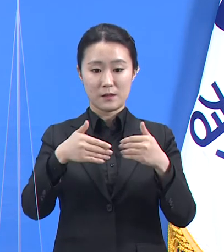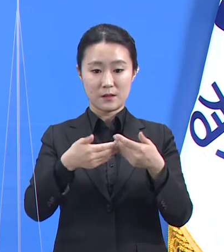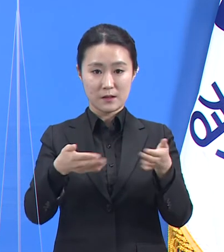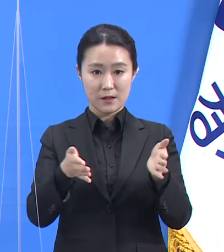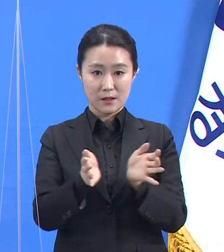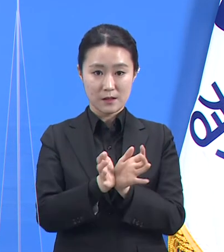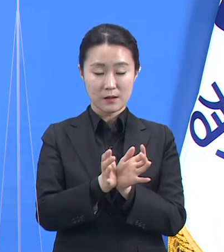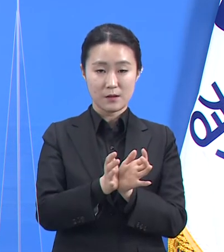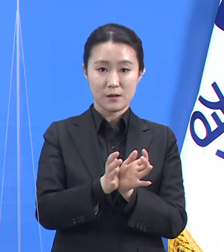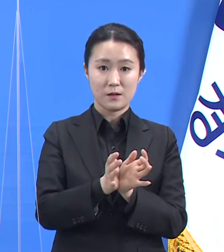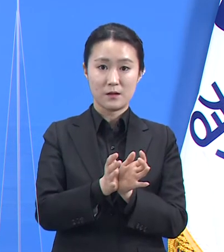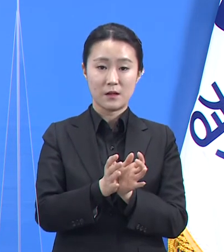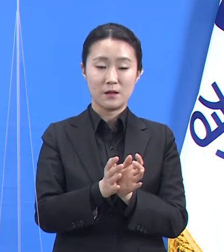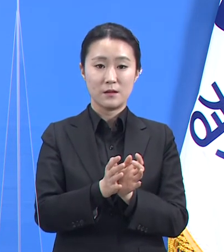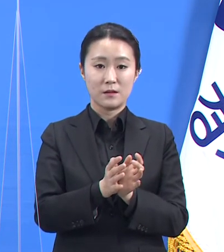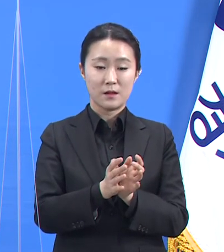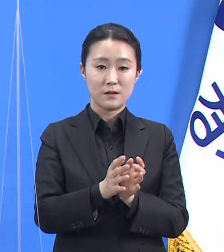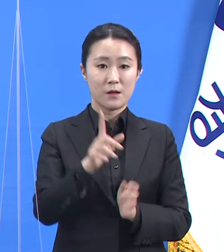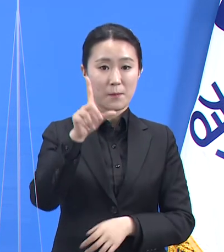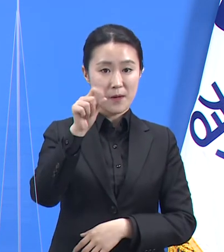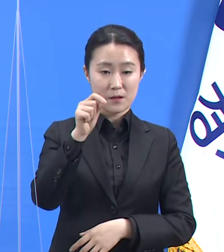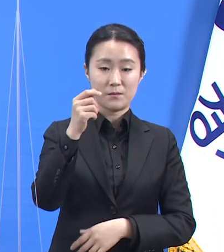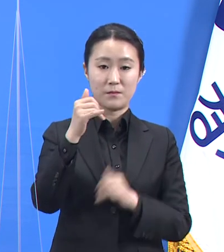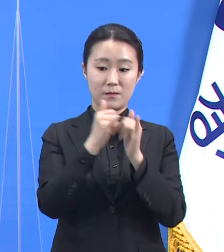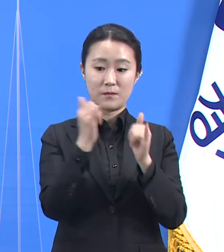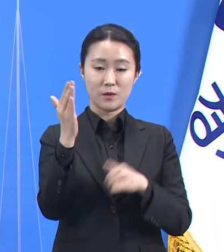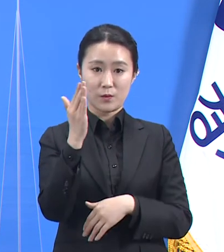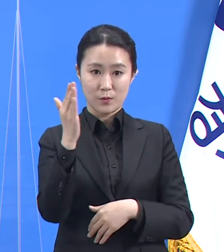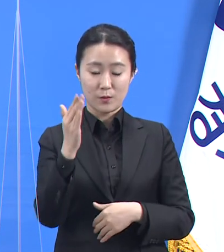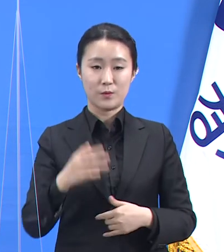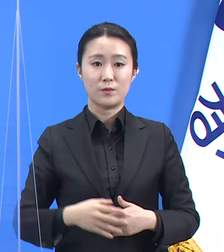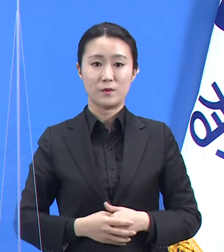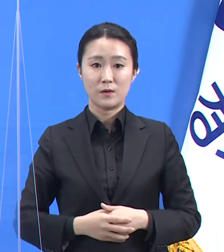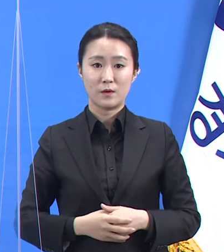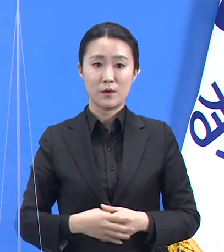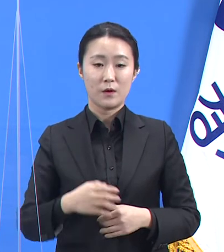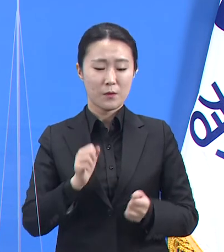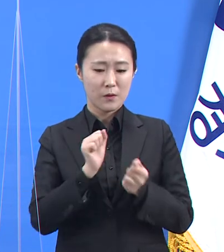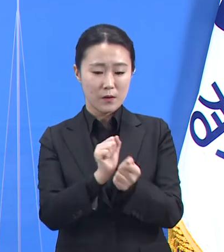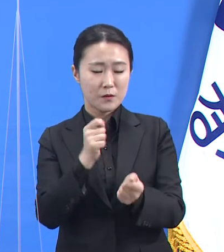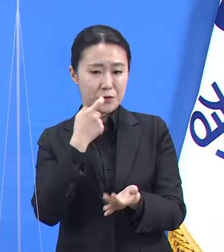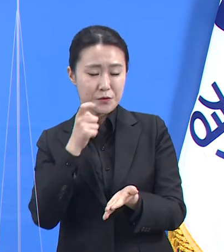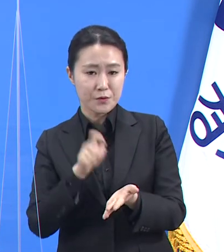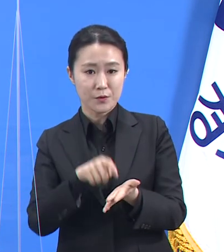정신의료기관과 고위험의료기관 6만 3,698명입니다.